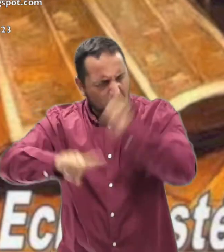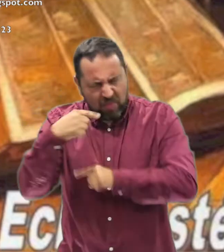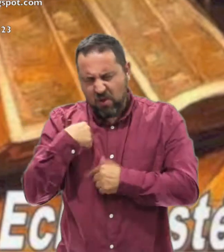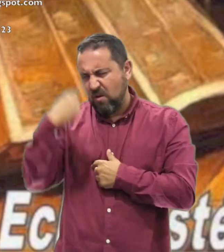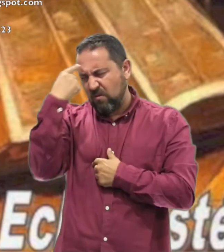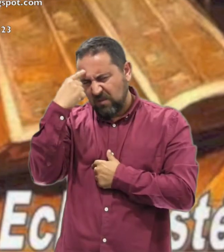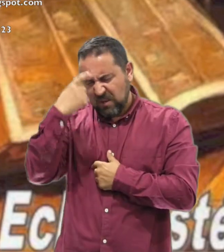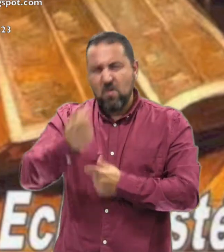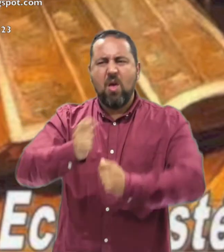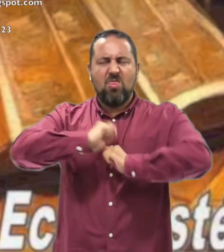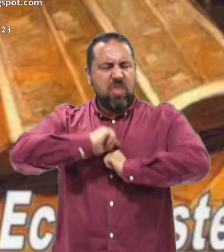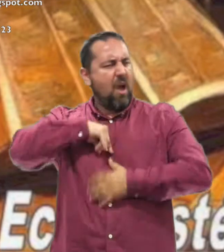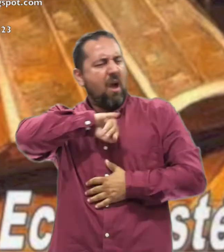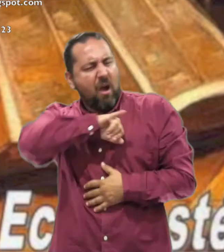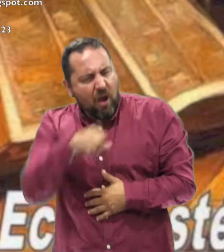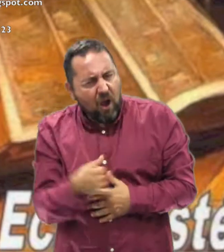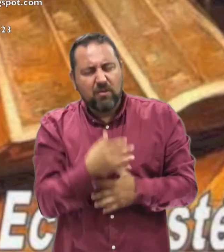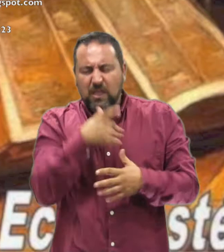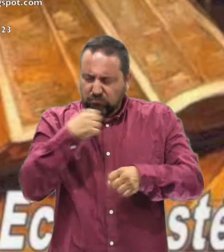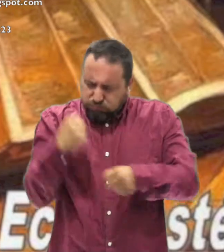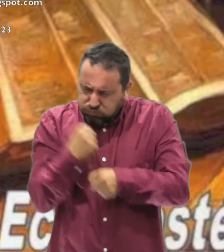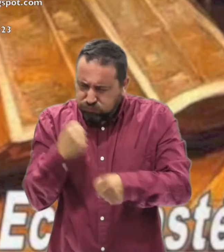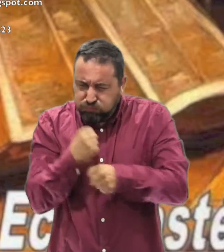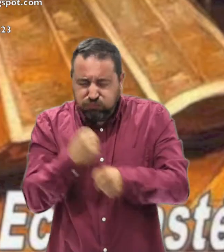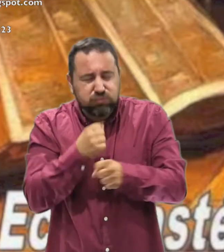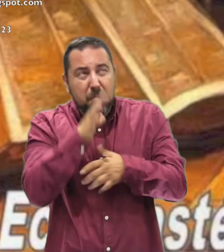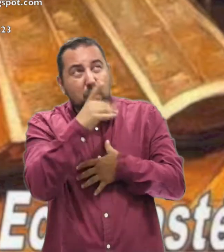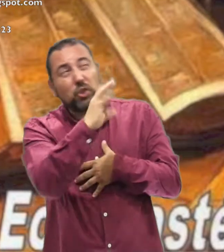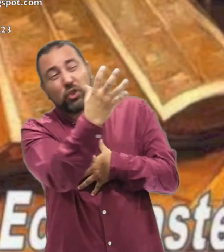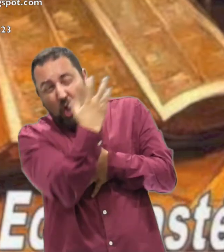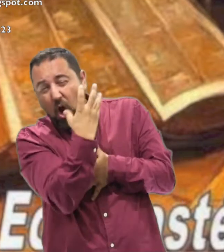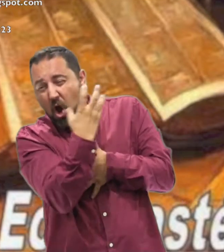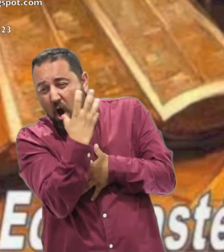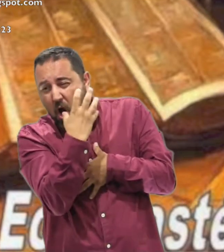los trabajos y preocupaciones que le fatigan bajo el sol?